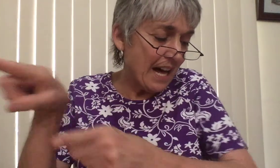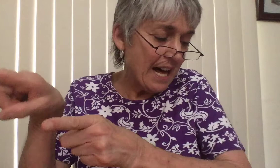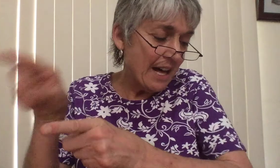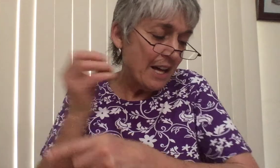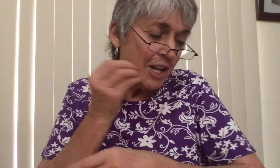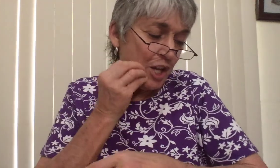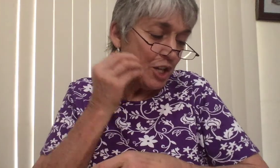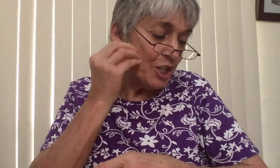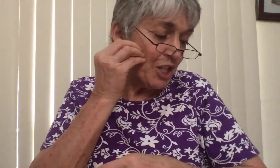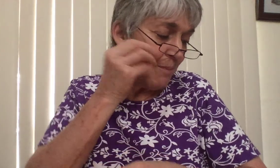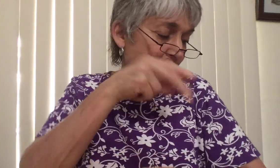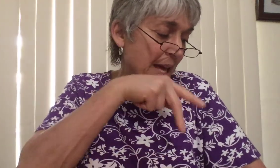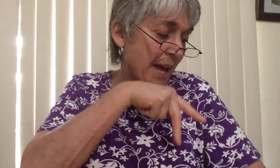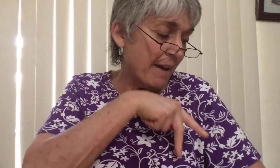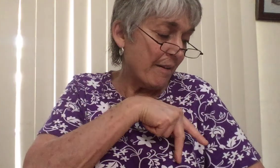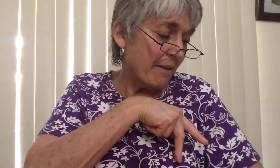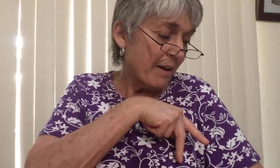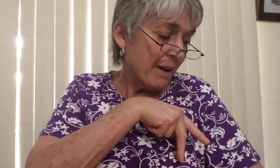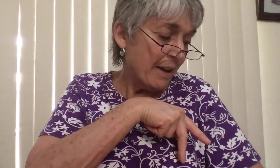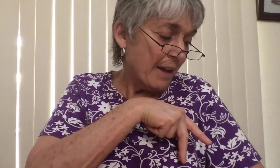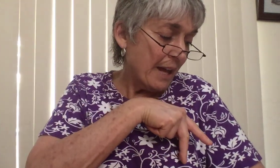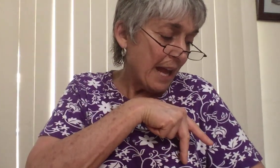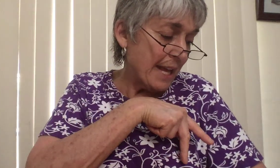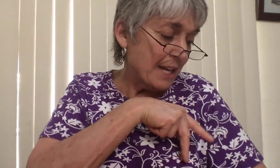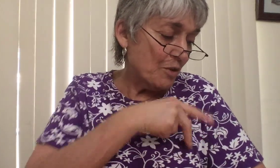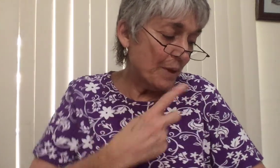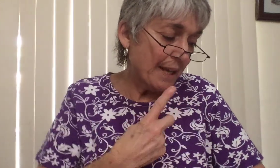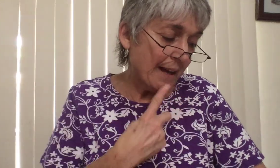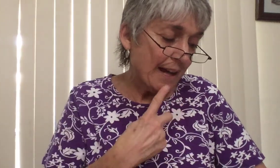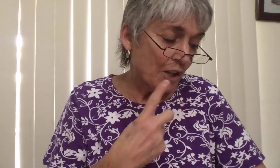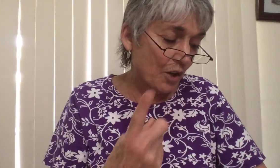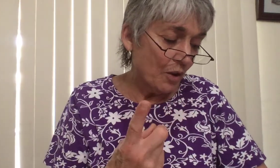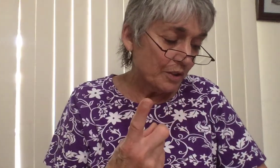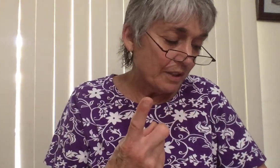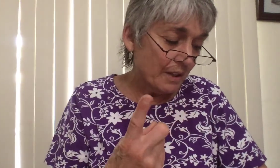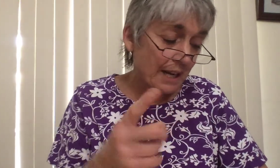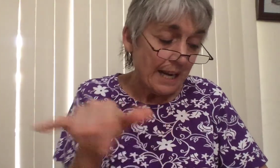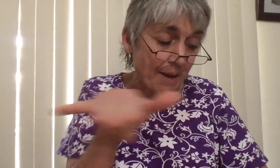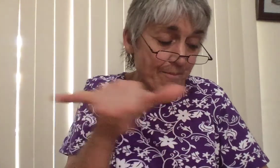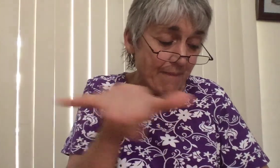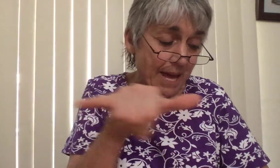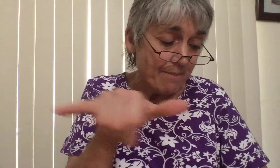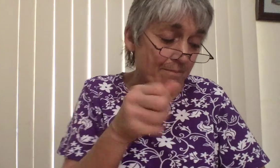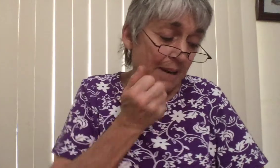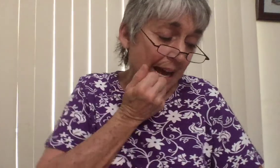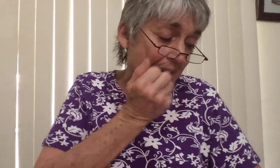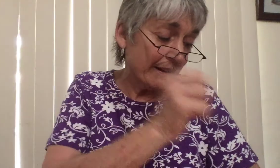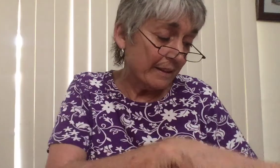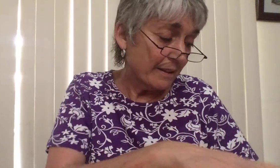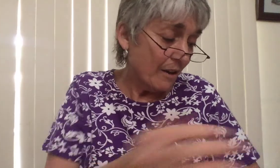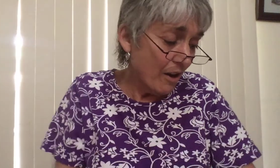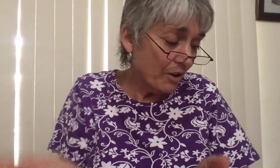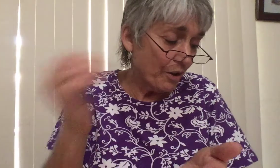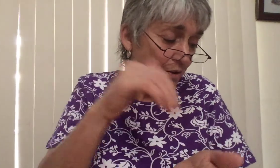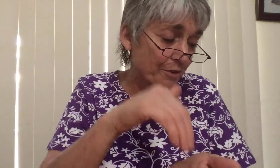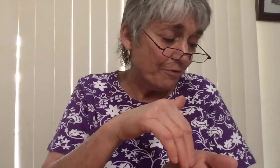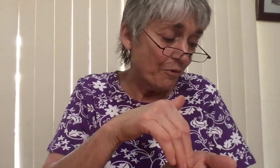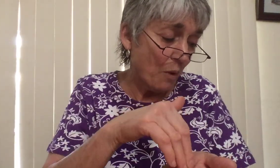chez Pierre et il lui raconte la même blague encore une fois.